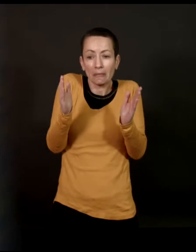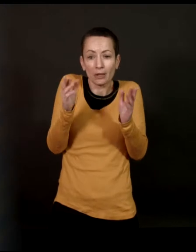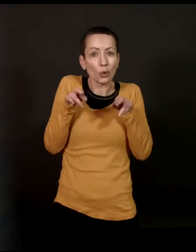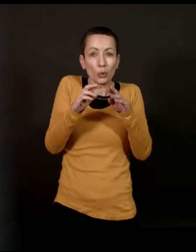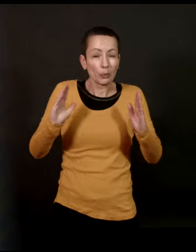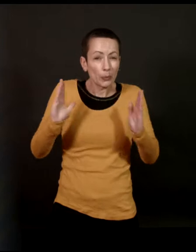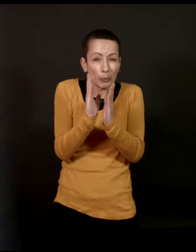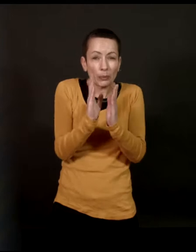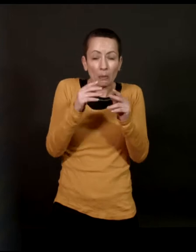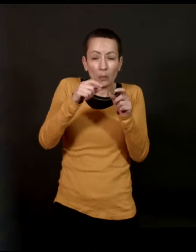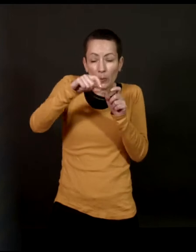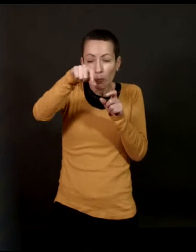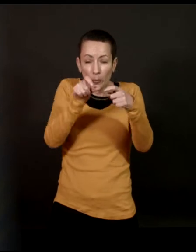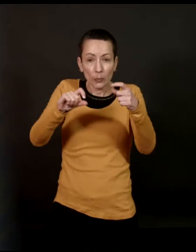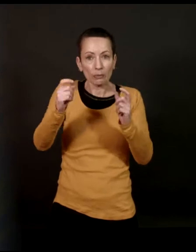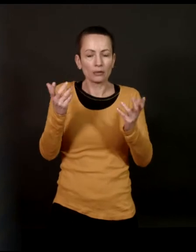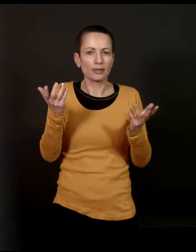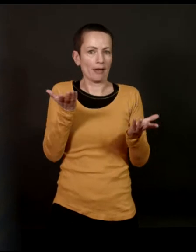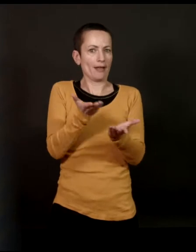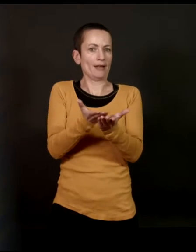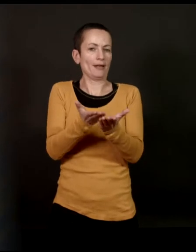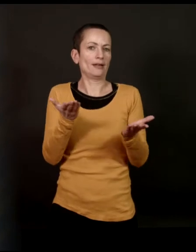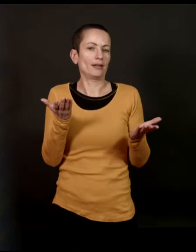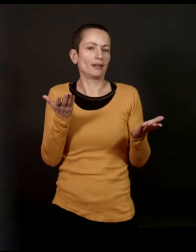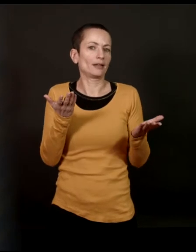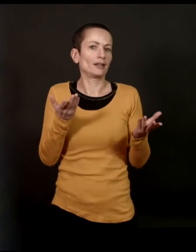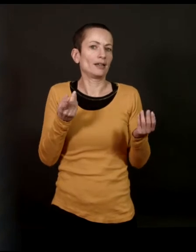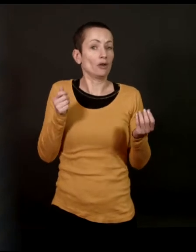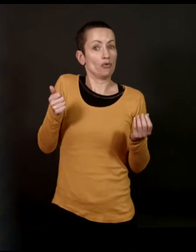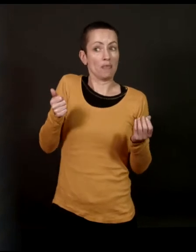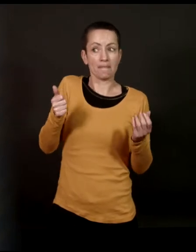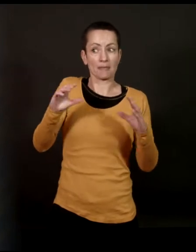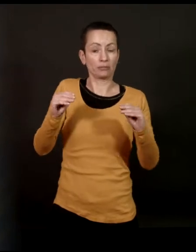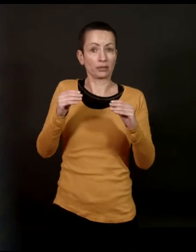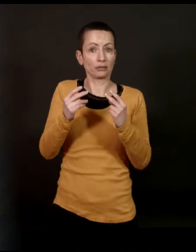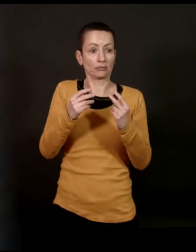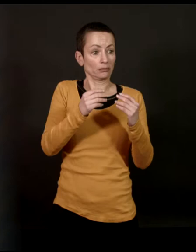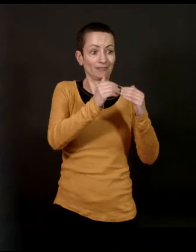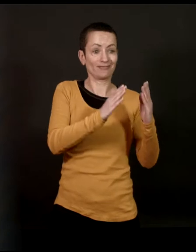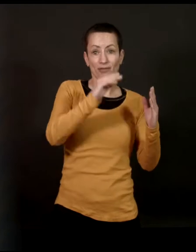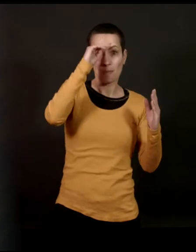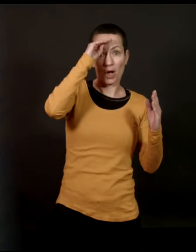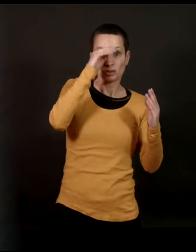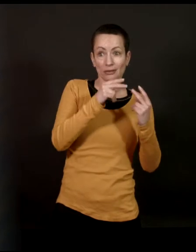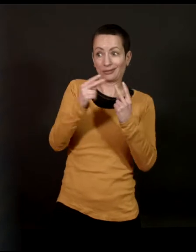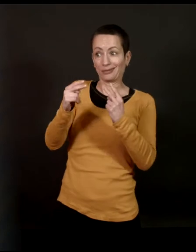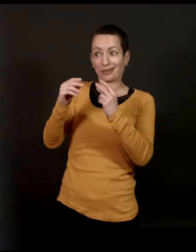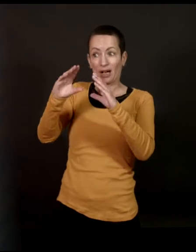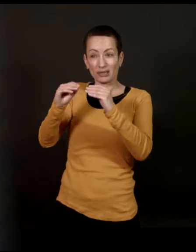un entrelâtre ruelle. Et lui habite absolument en face de cette poste. Et